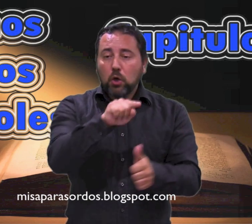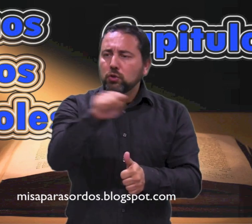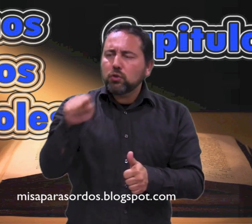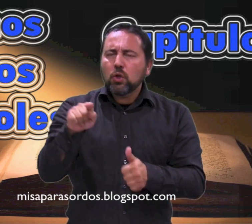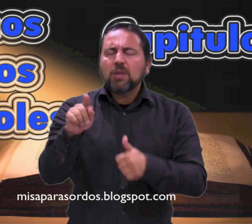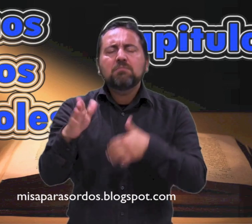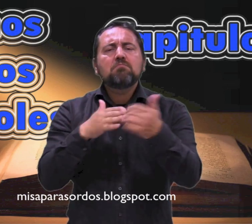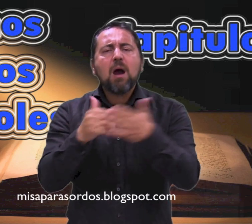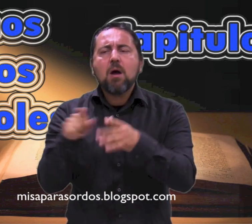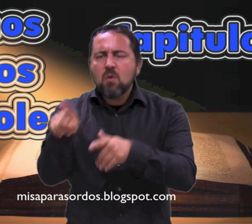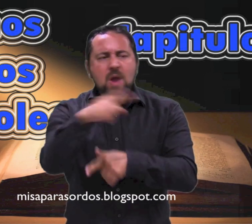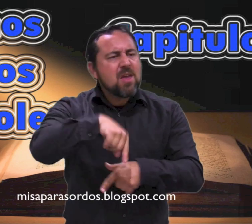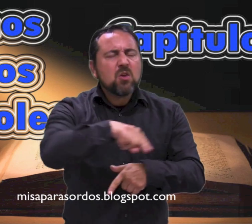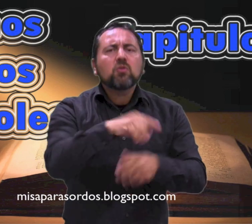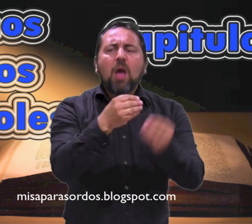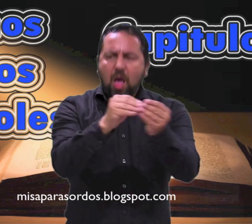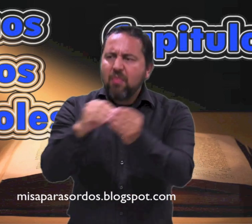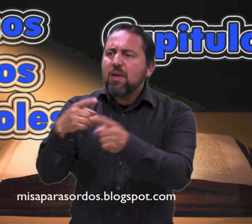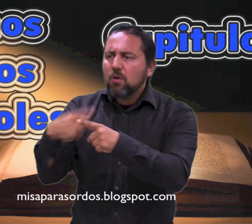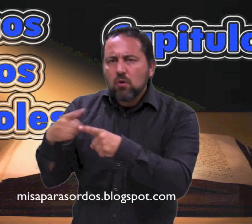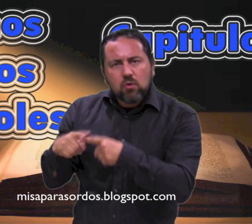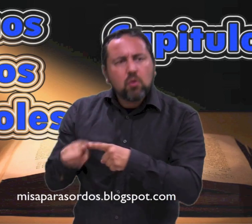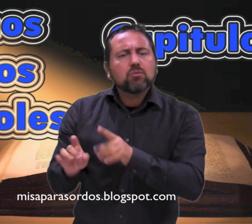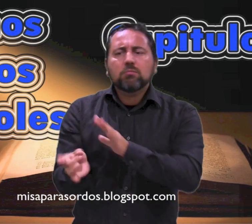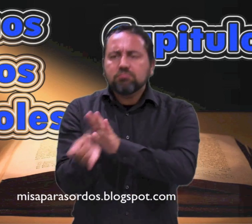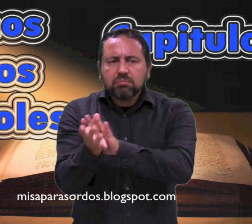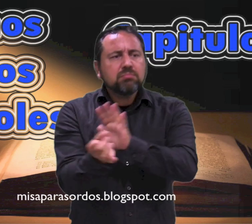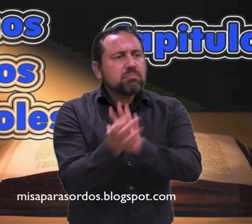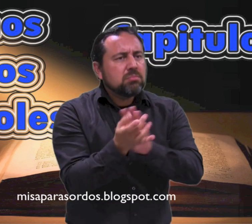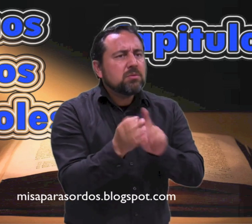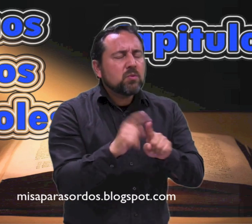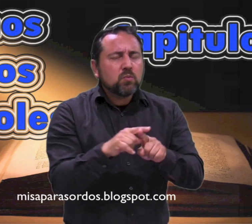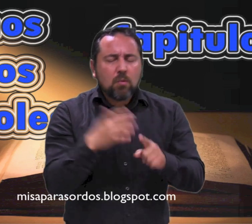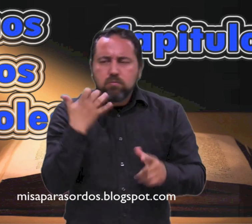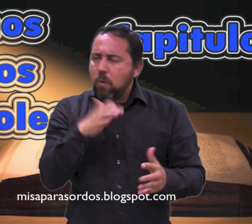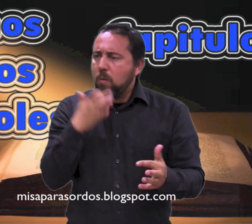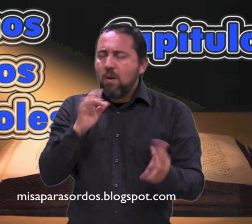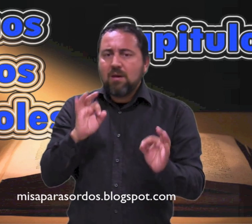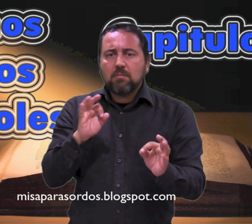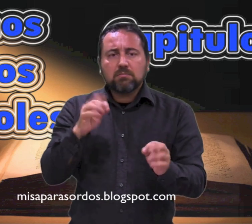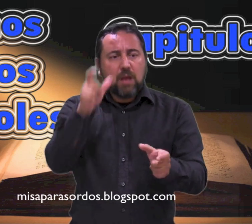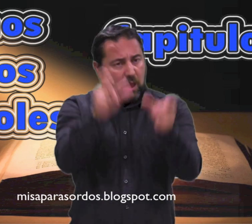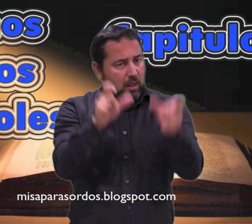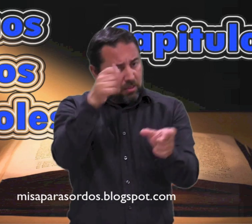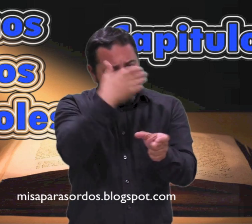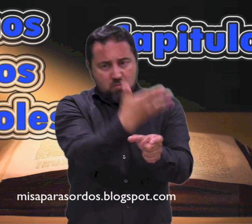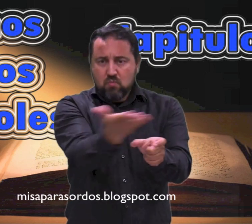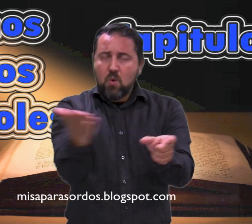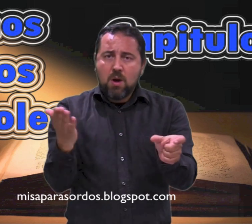Por mano de los apóstoles se realizaban muchos signos y prodigios en medio